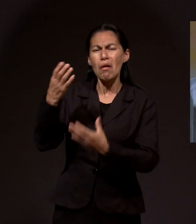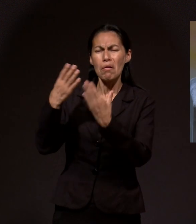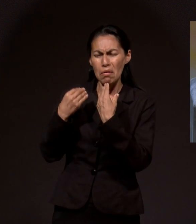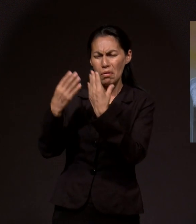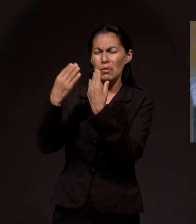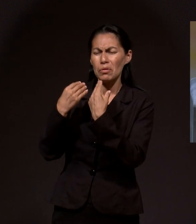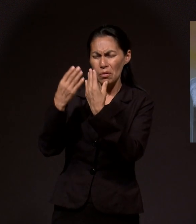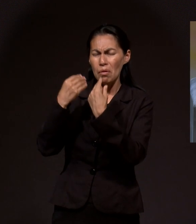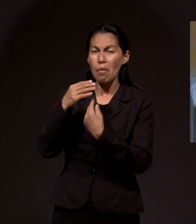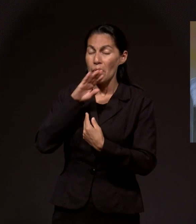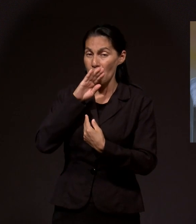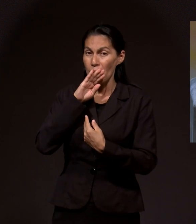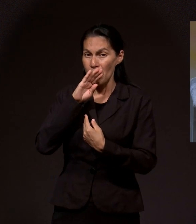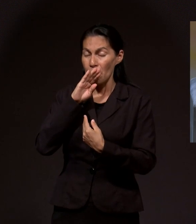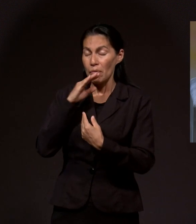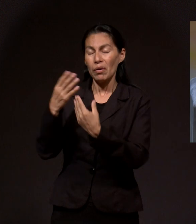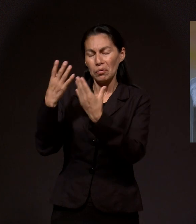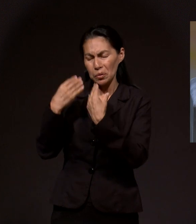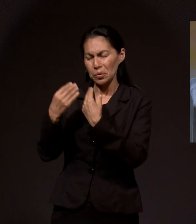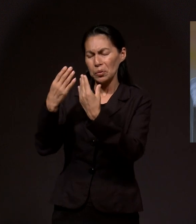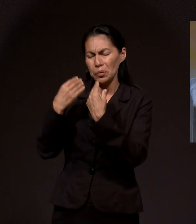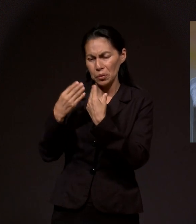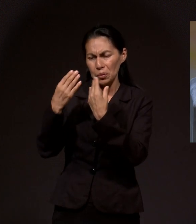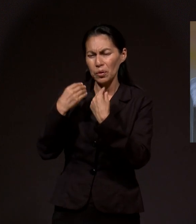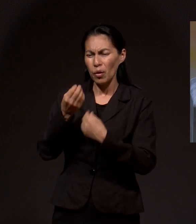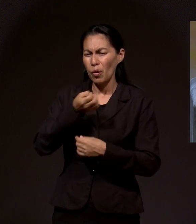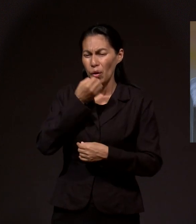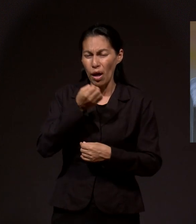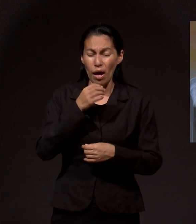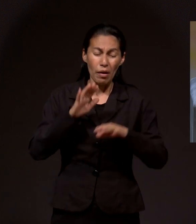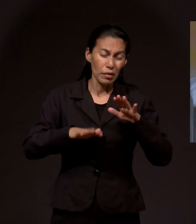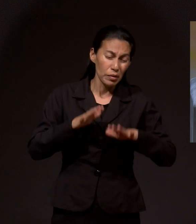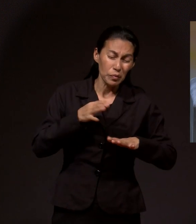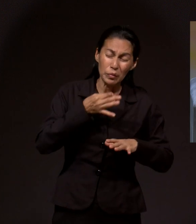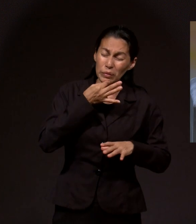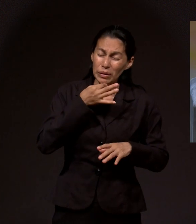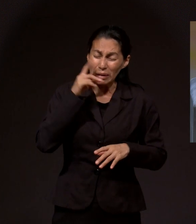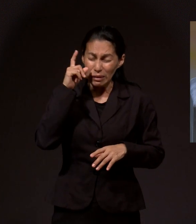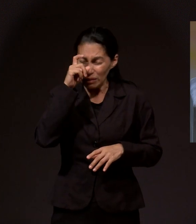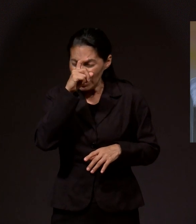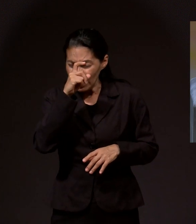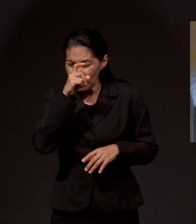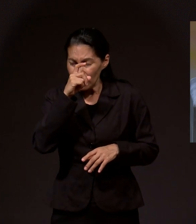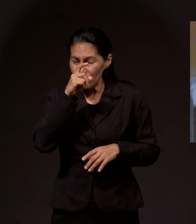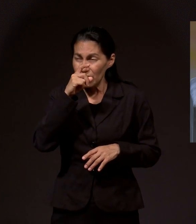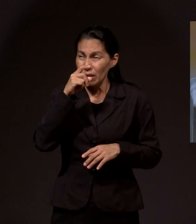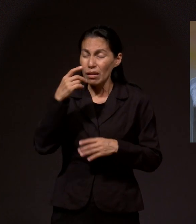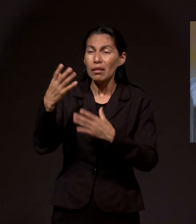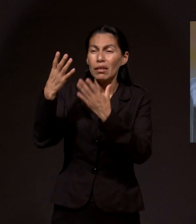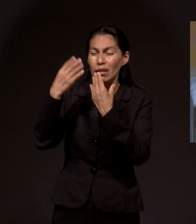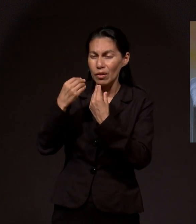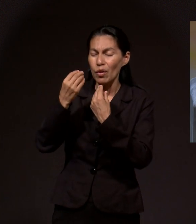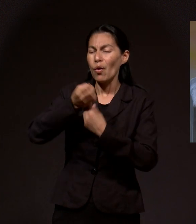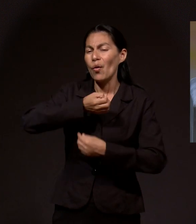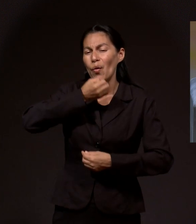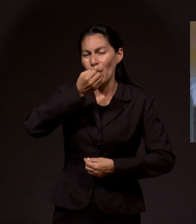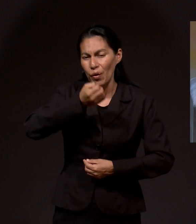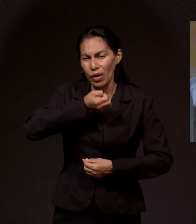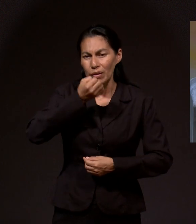inculcó a orar, a poner nuestra confianza en Dios en momentos difíciles. Y recuerdo